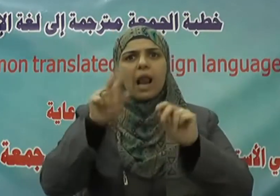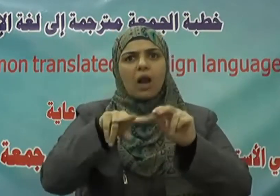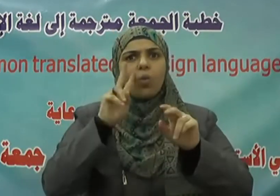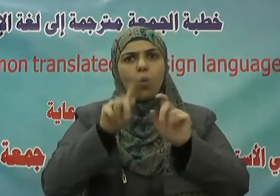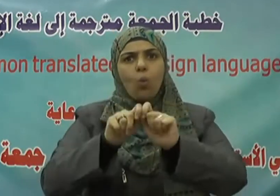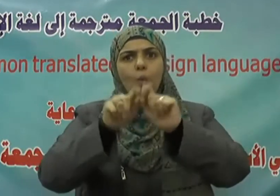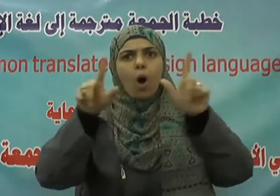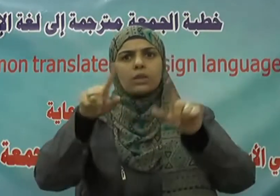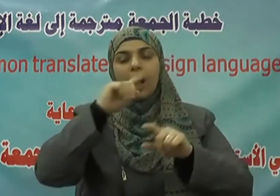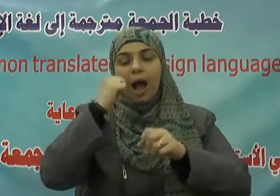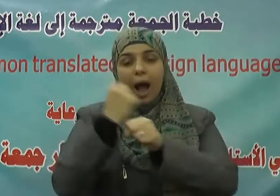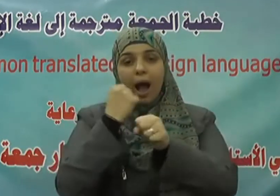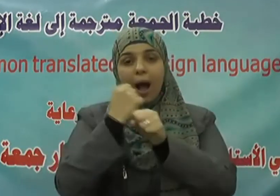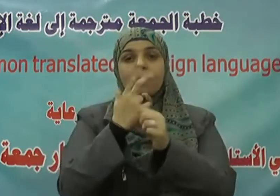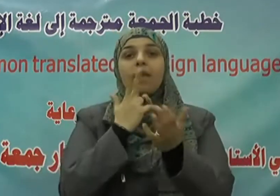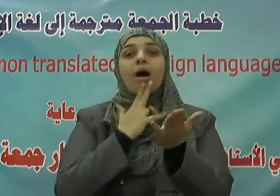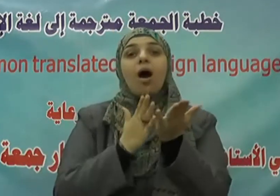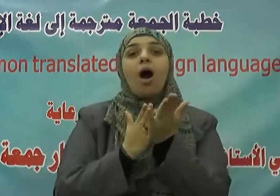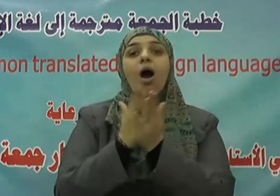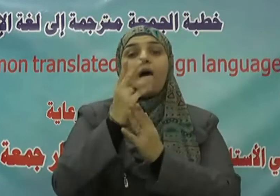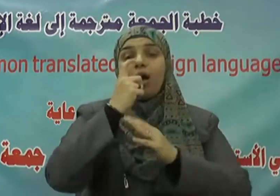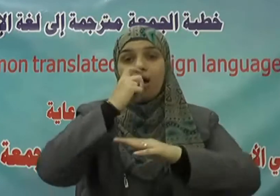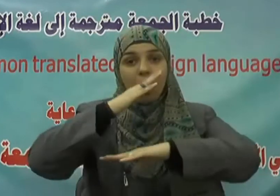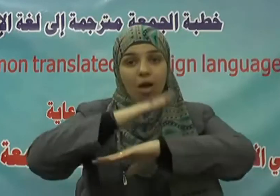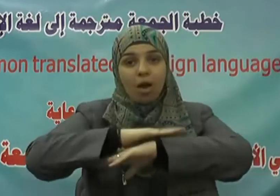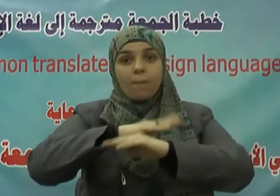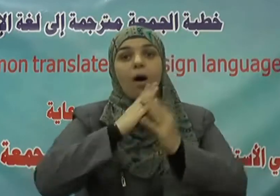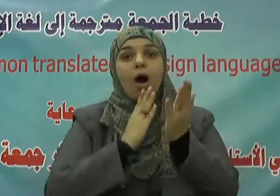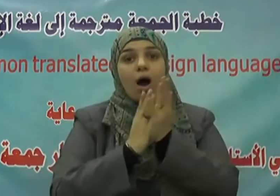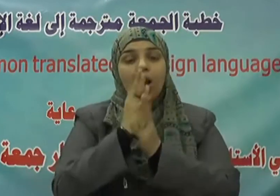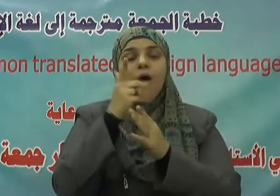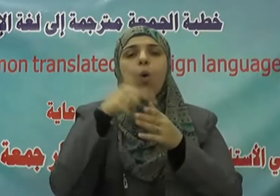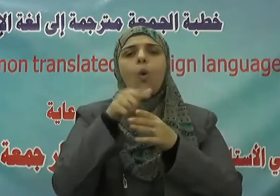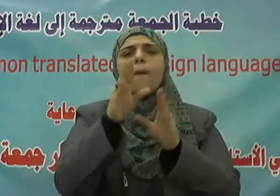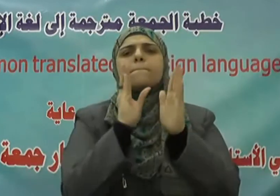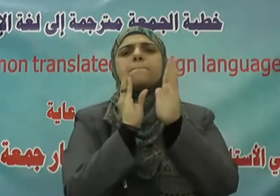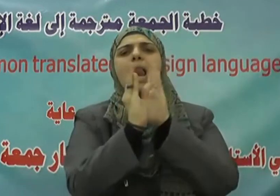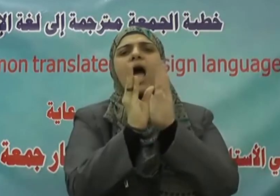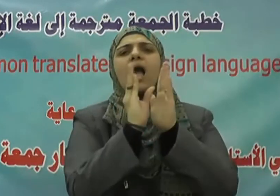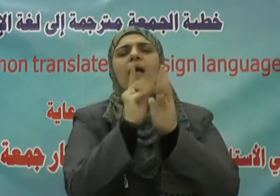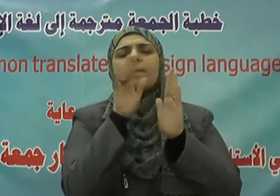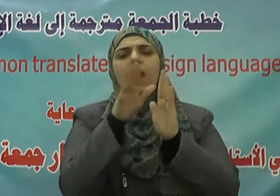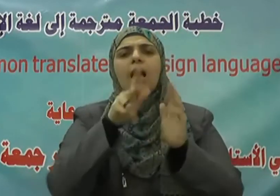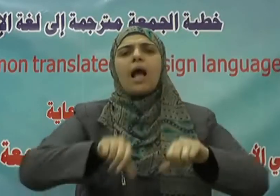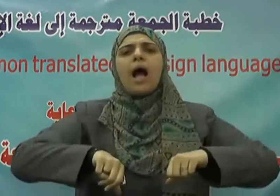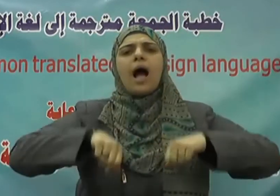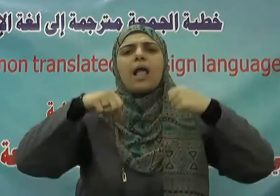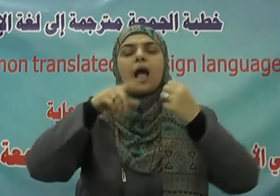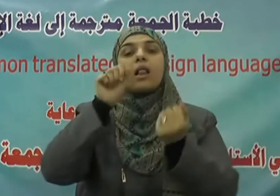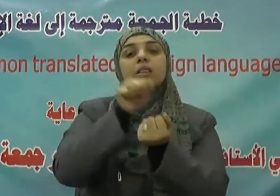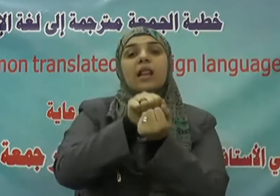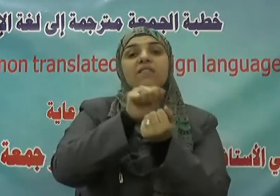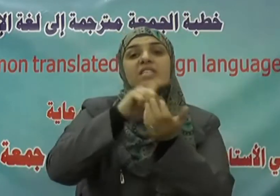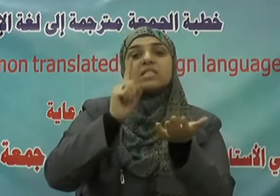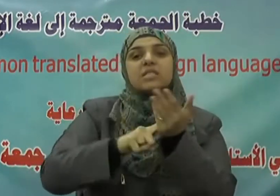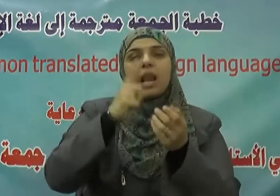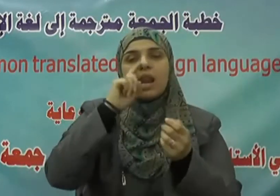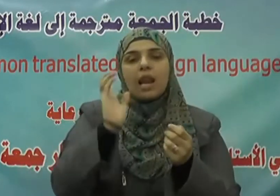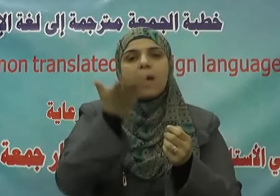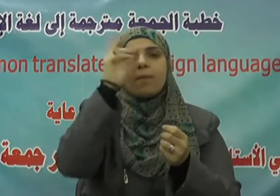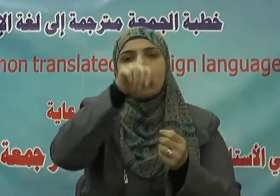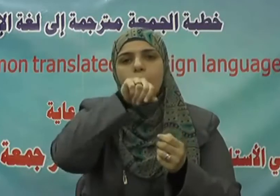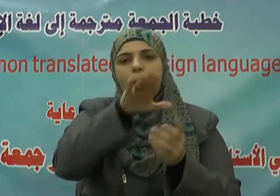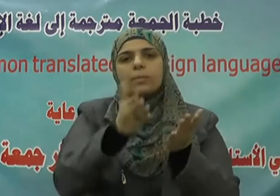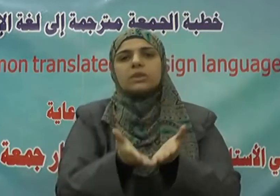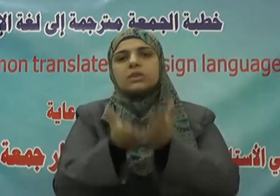القيم الأخلاقية كانت منهج حياة طبقه النبي صلى الله عليه وسلم